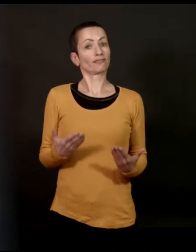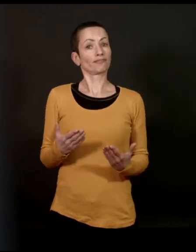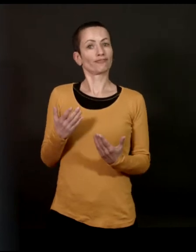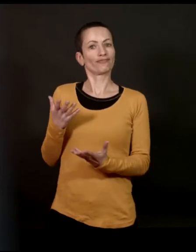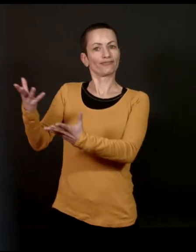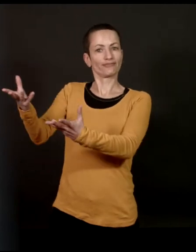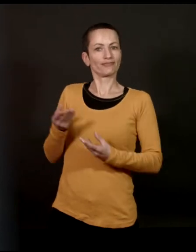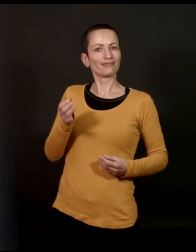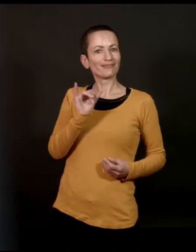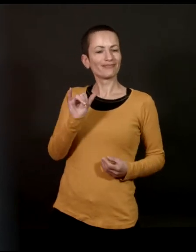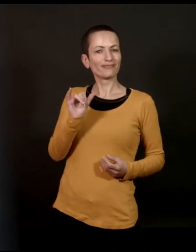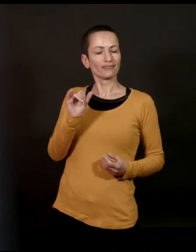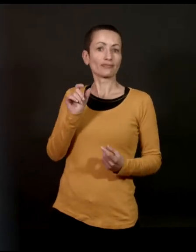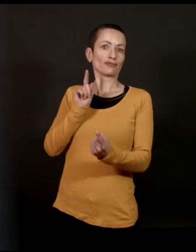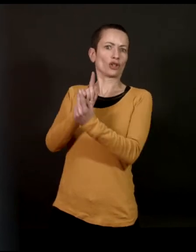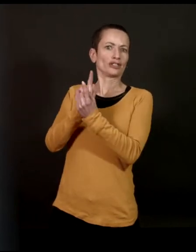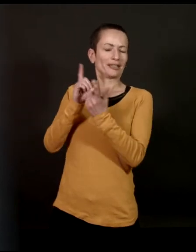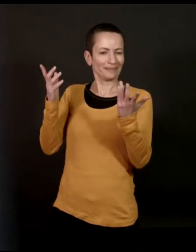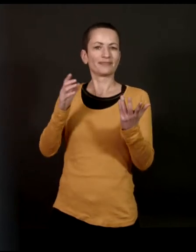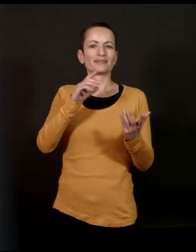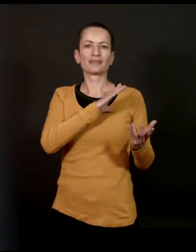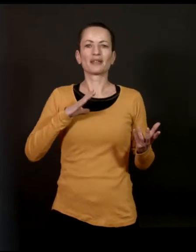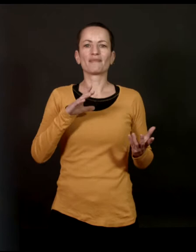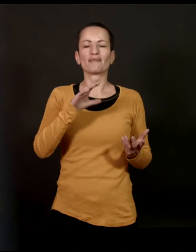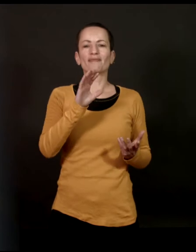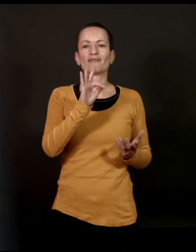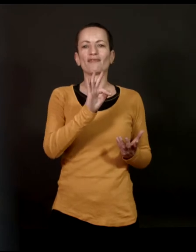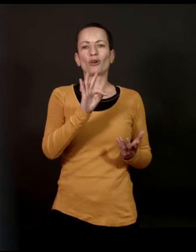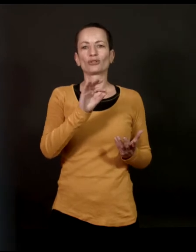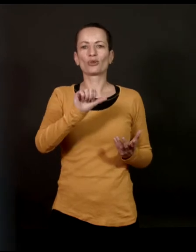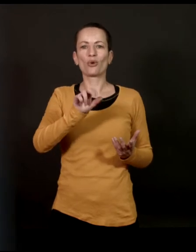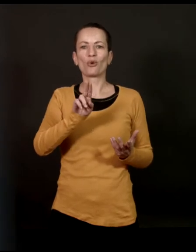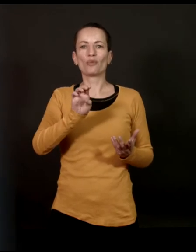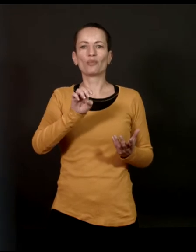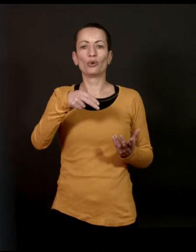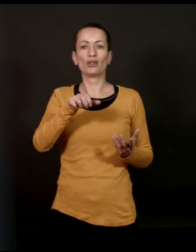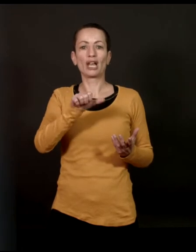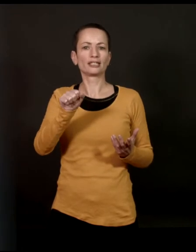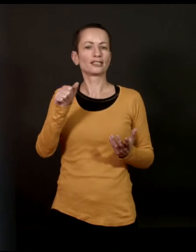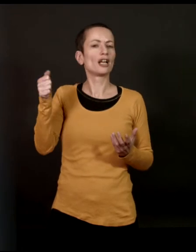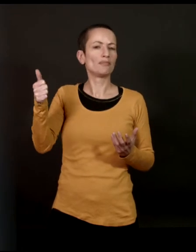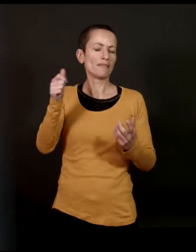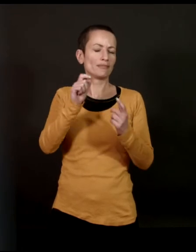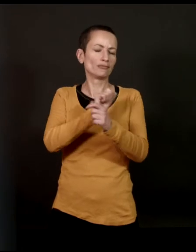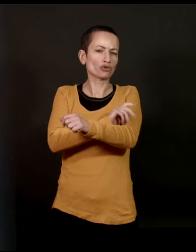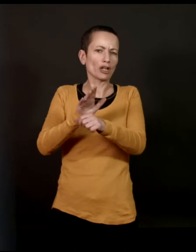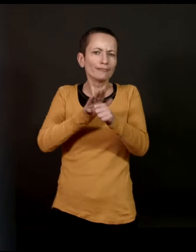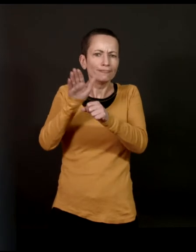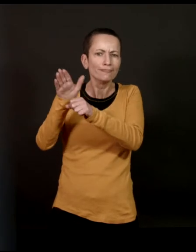Florence Obnas, who is a great reporter in world, who published in